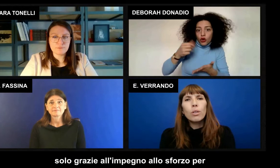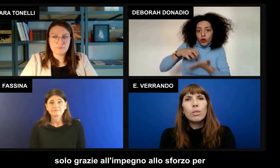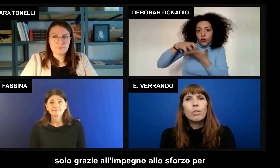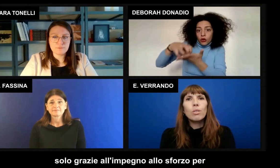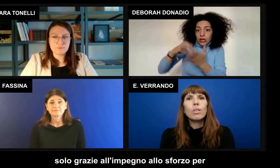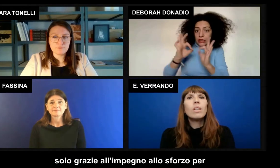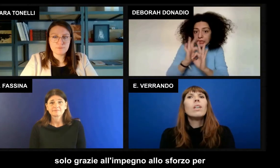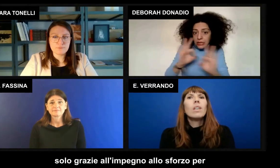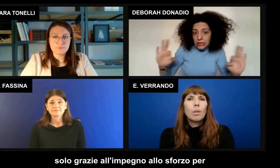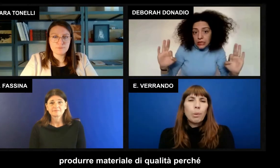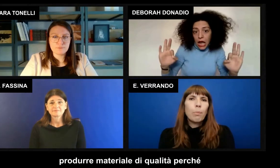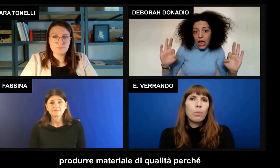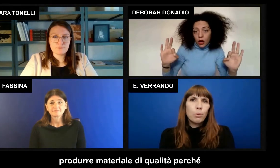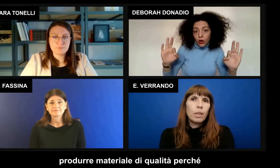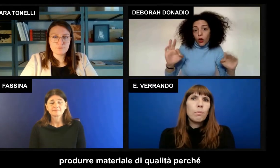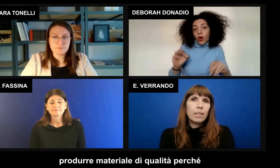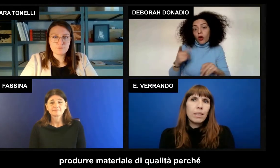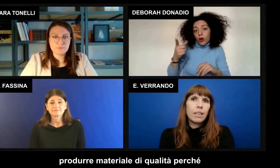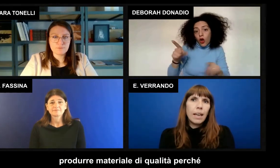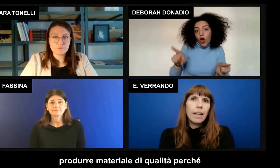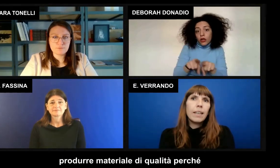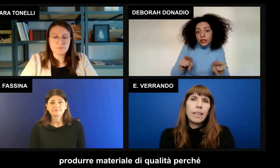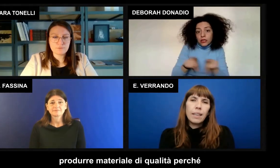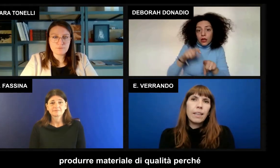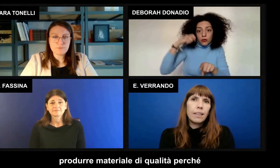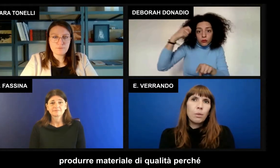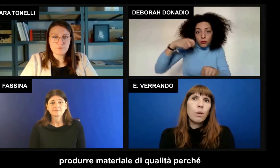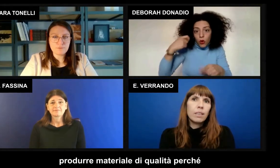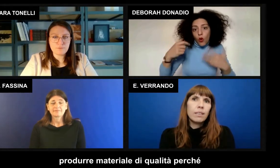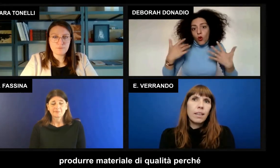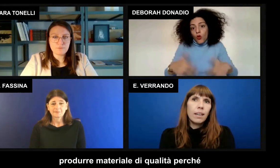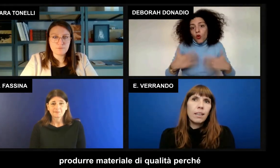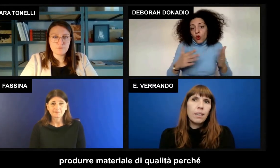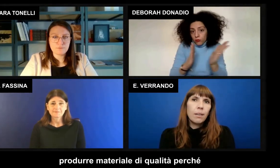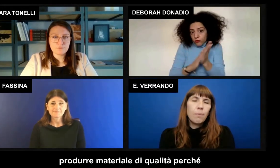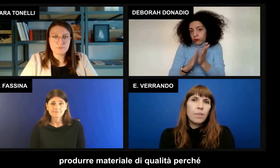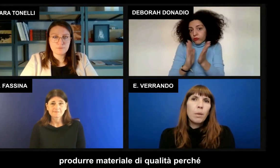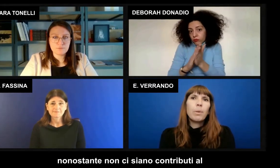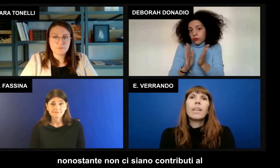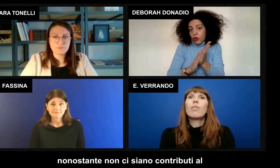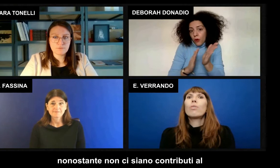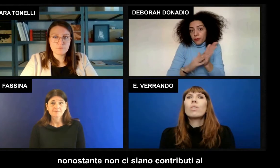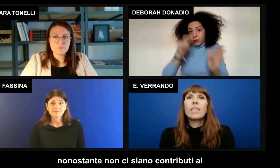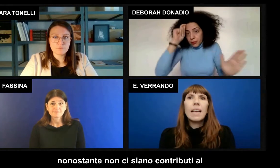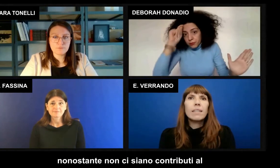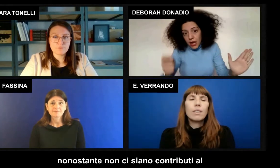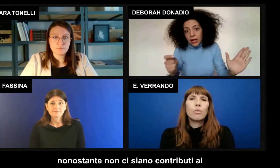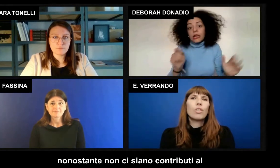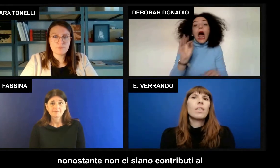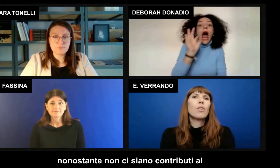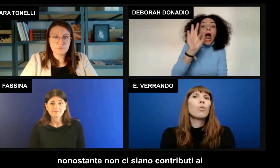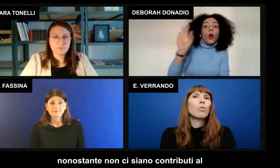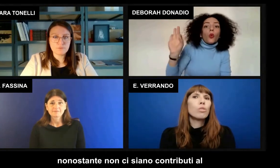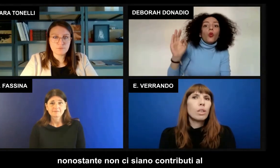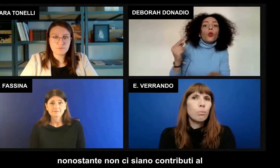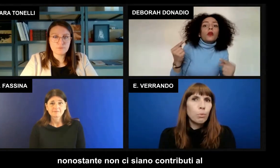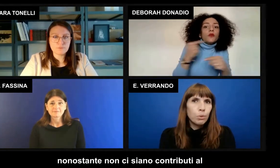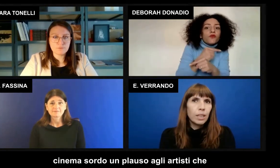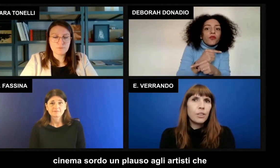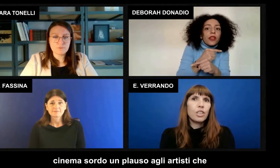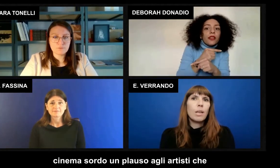sforzo per produrre materiale di qualità. Perché nonostante non ci siano